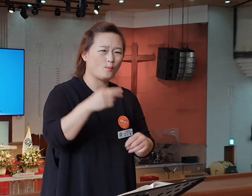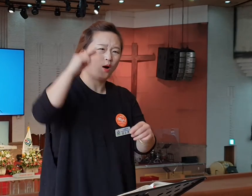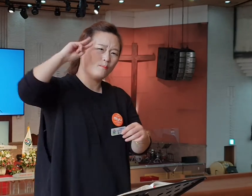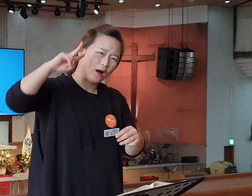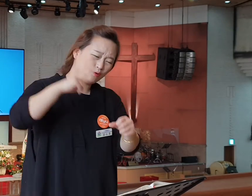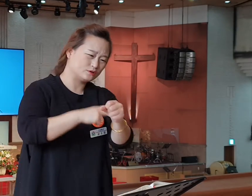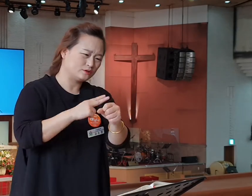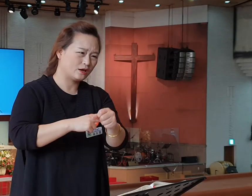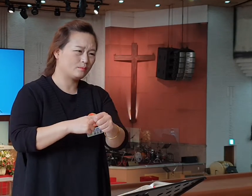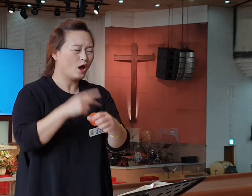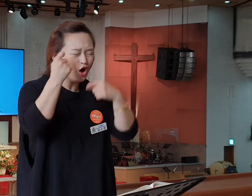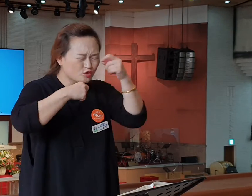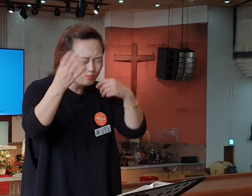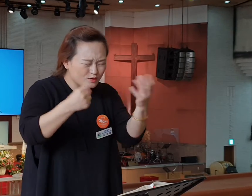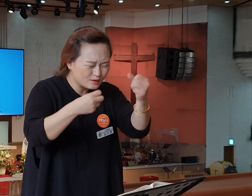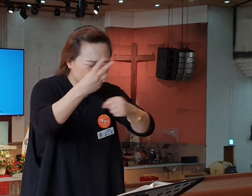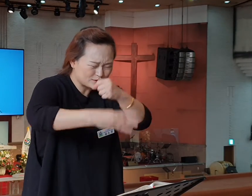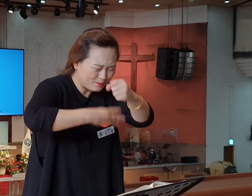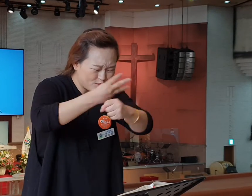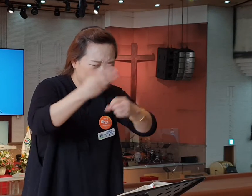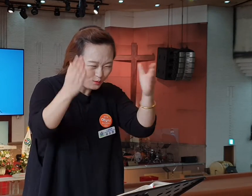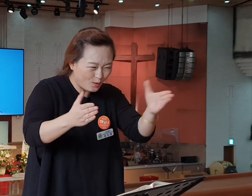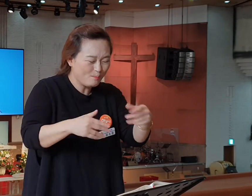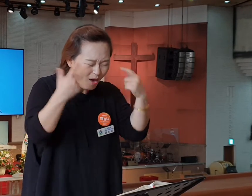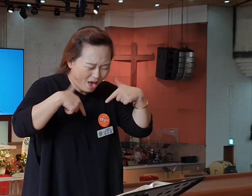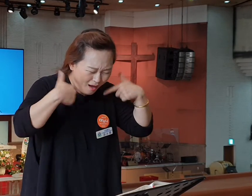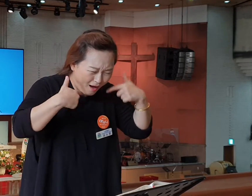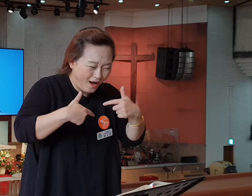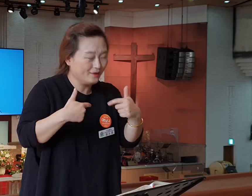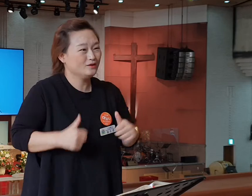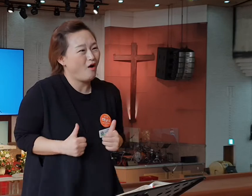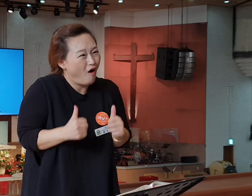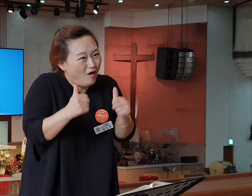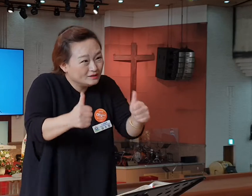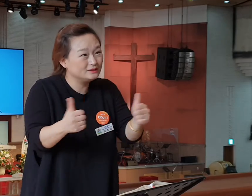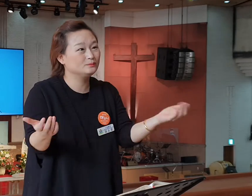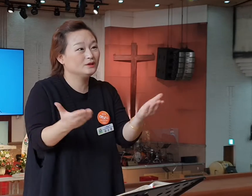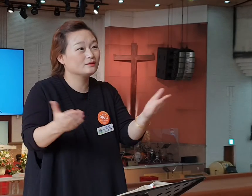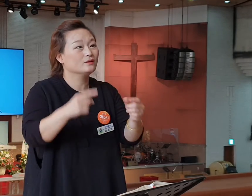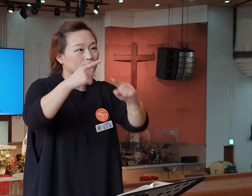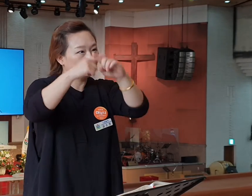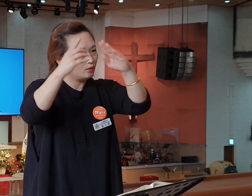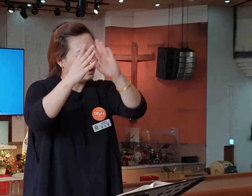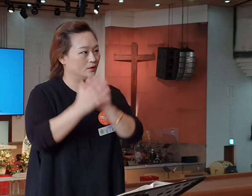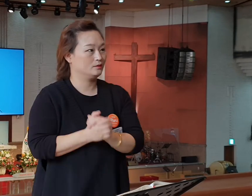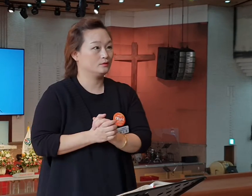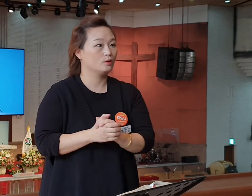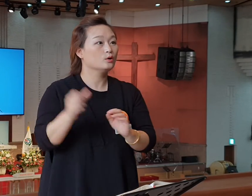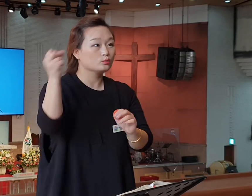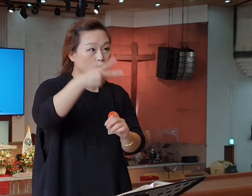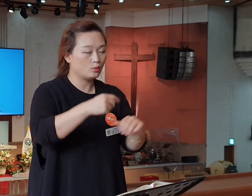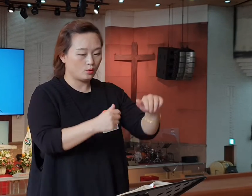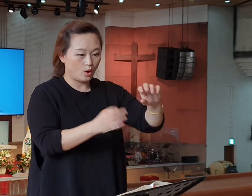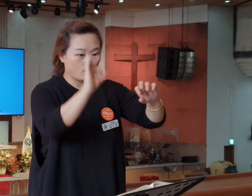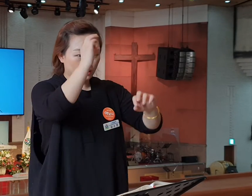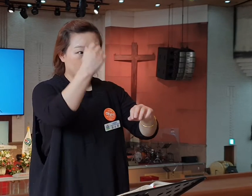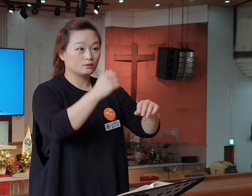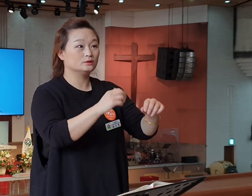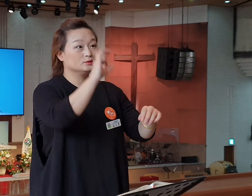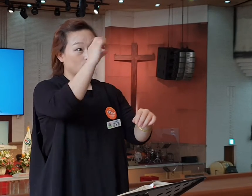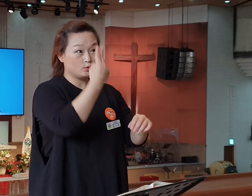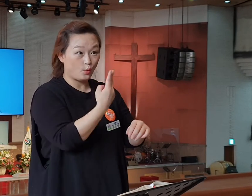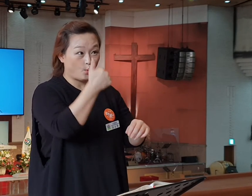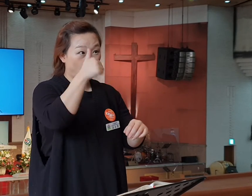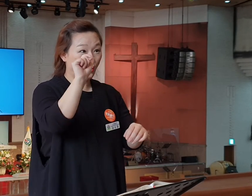목회했던 교회가 여기 에베소입니다. 나중에 누가 사도 요한이, 예수님의 제자였던 그 사도 요한이 목회했던 교회가